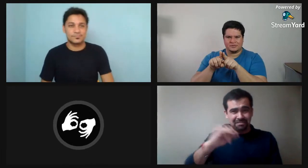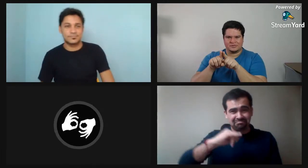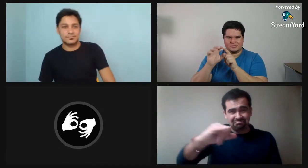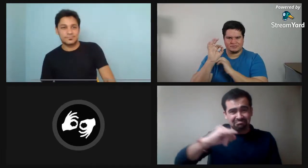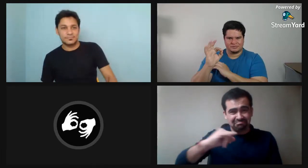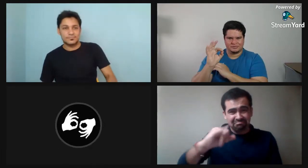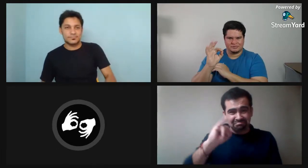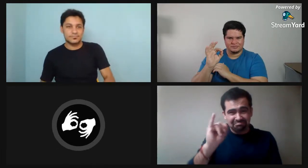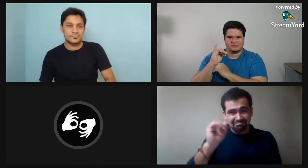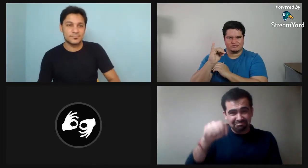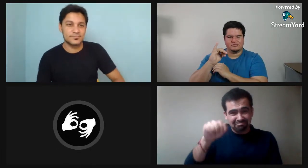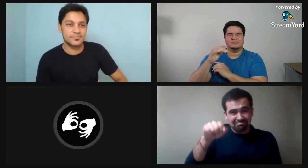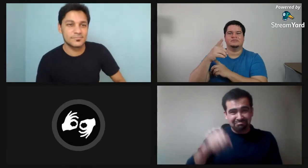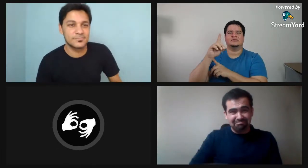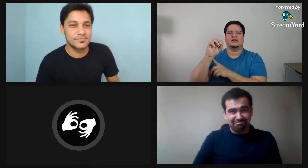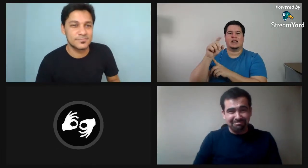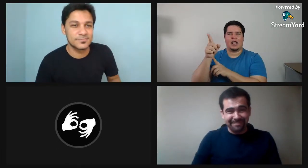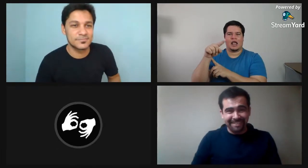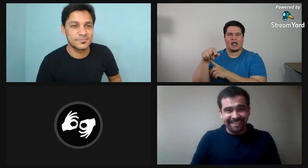¿cierto? La F es la misma, sí, es la misma, me parece.